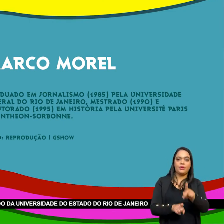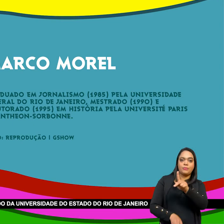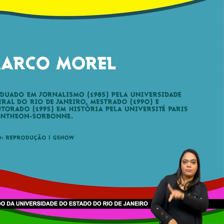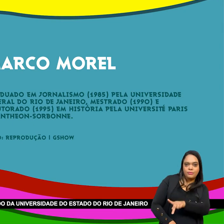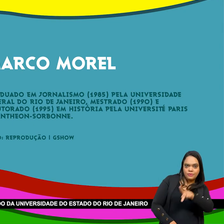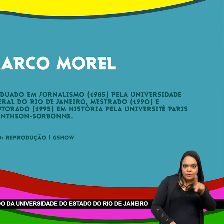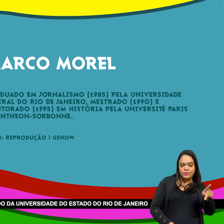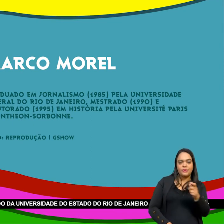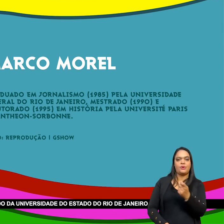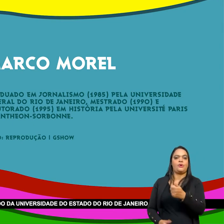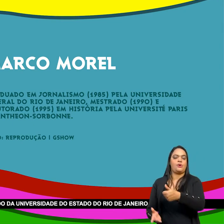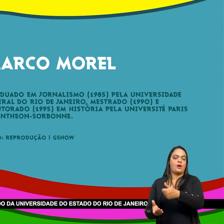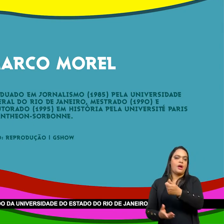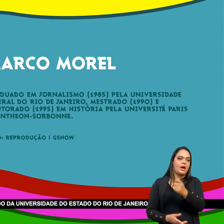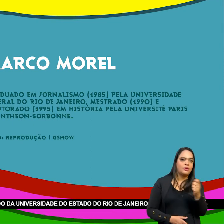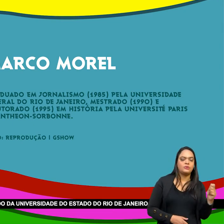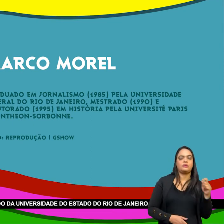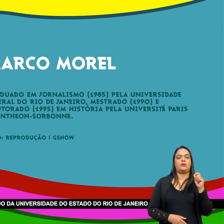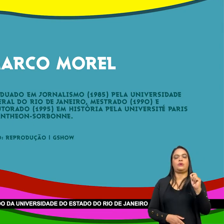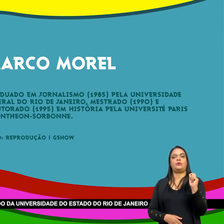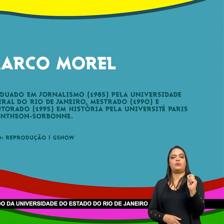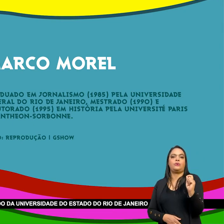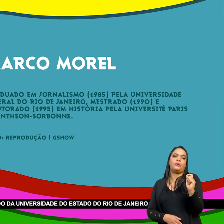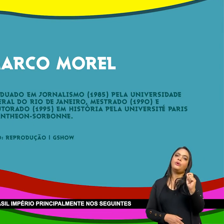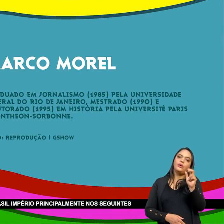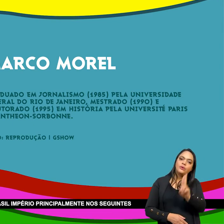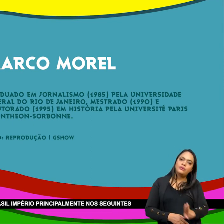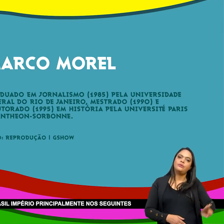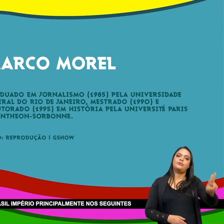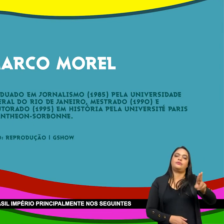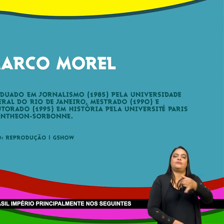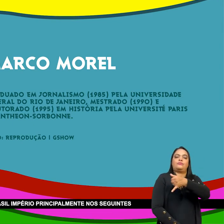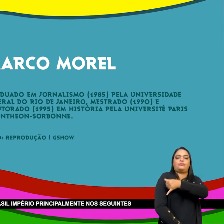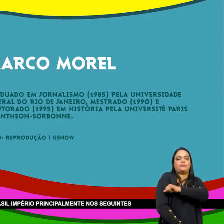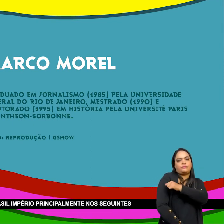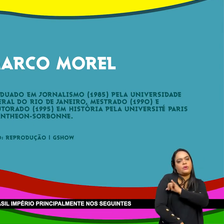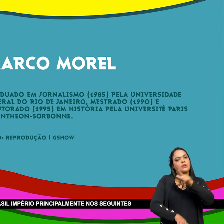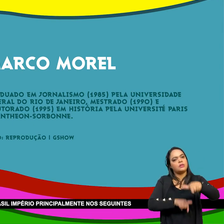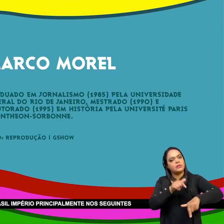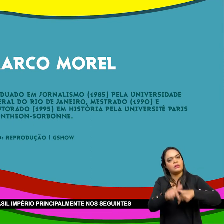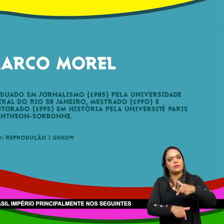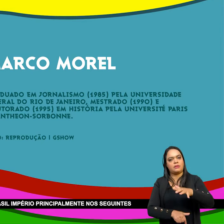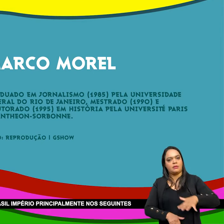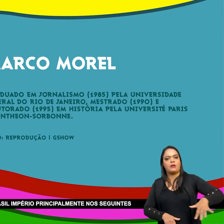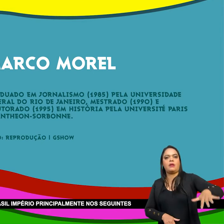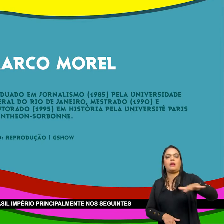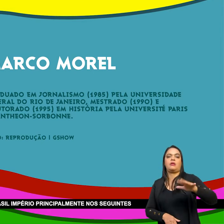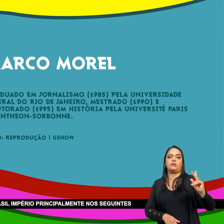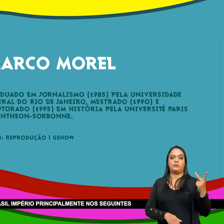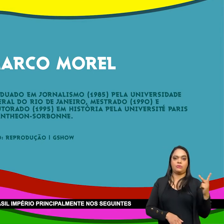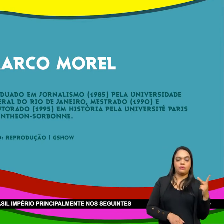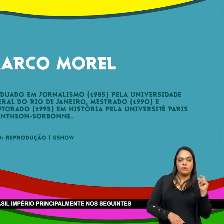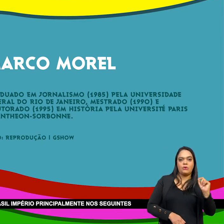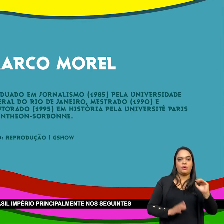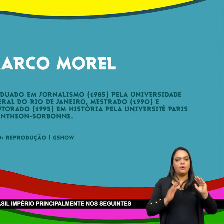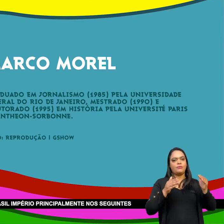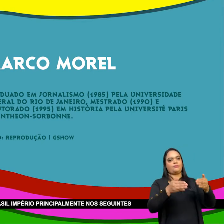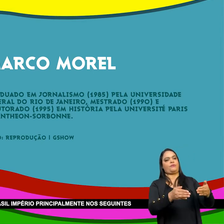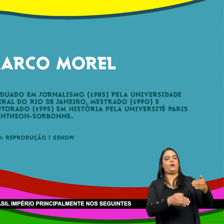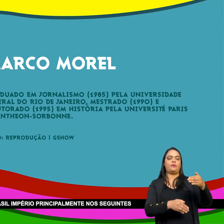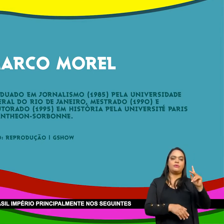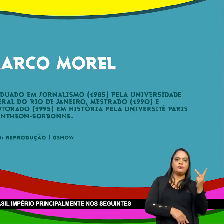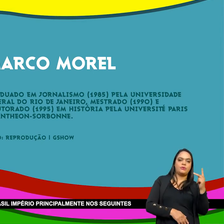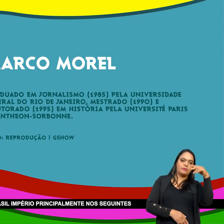associado da Universidade do Estado do Rio de Janeiro Atua na área de História Com ênfase em História do Brasil e